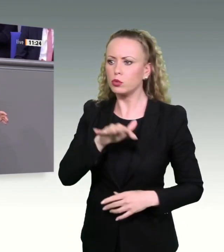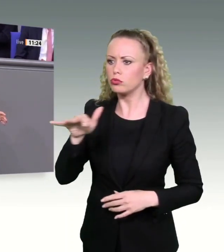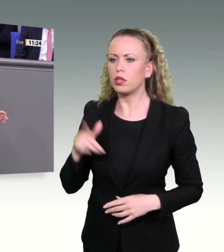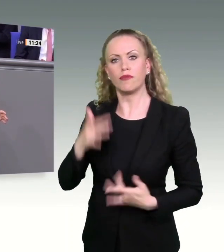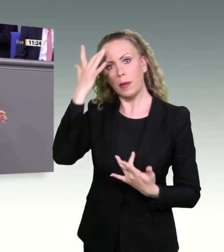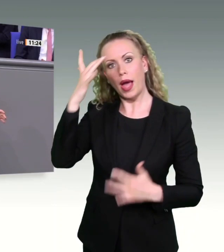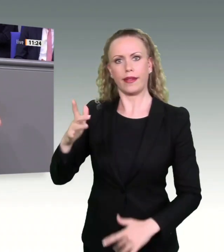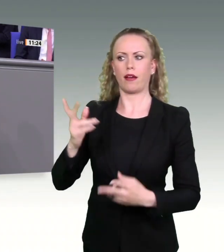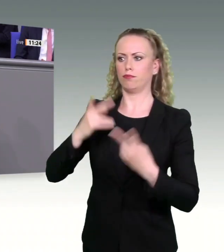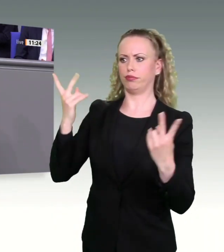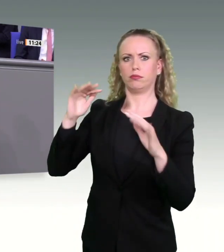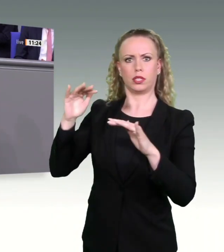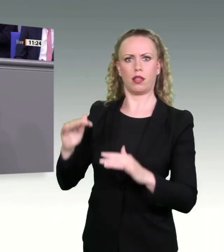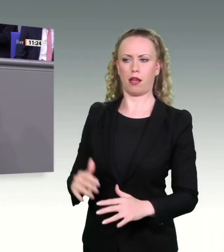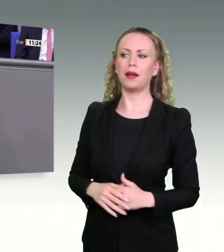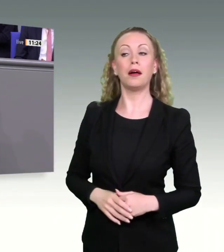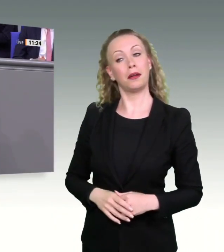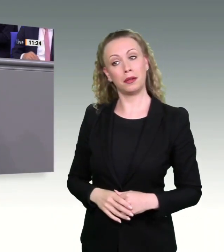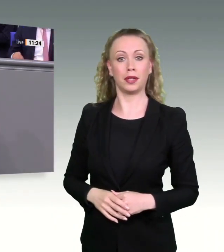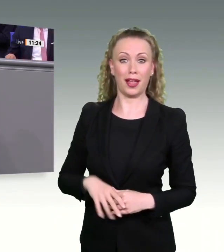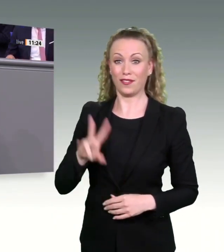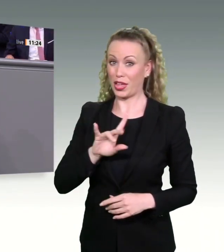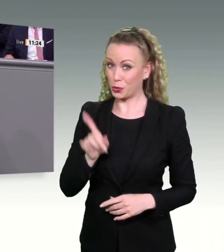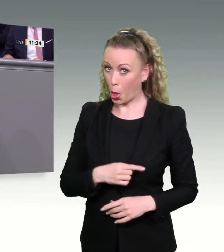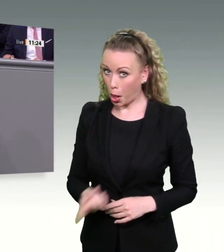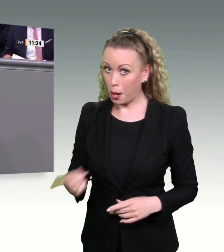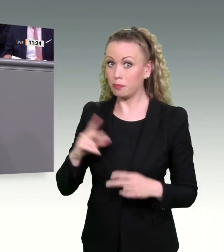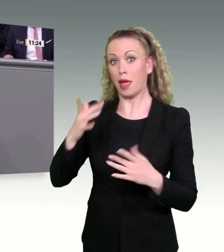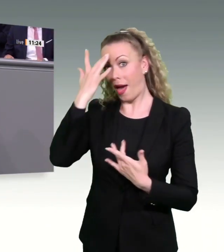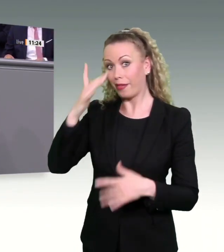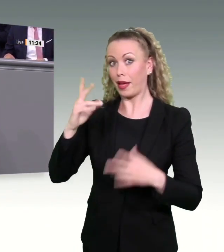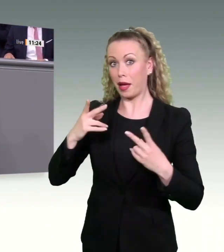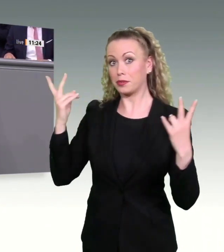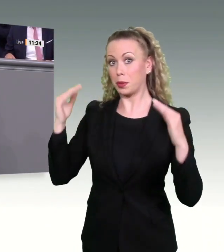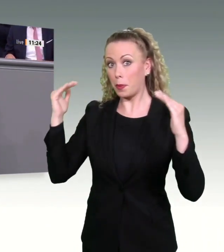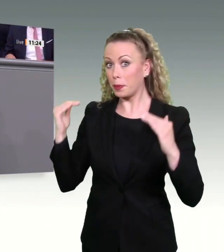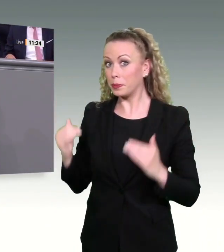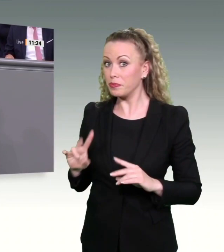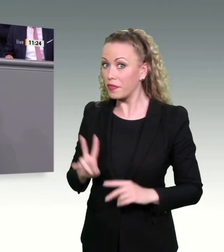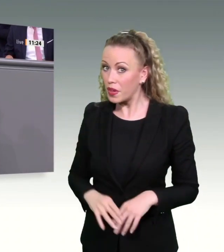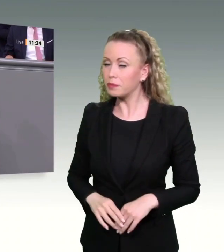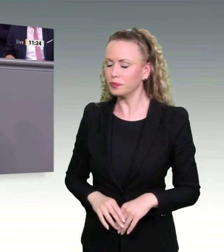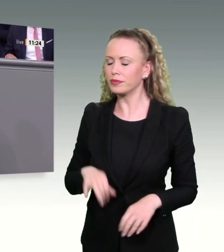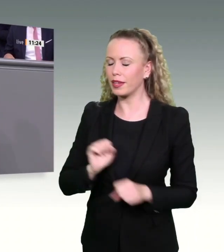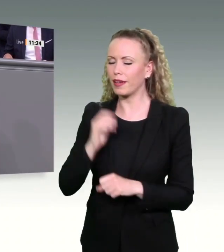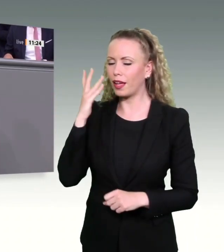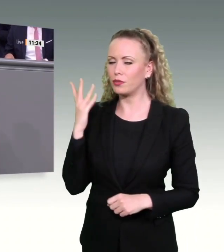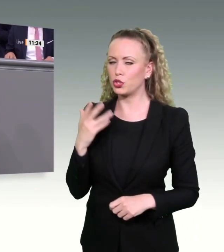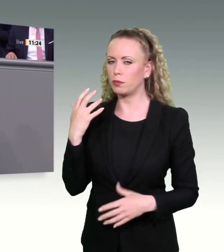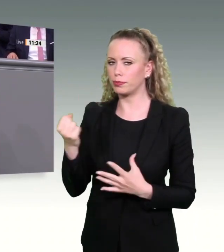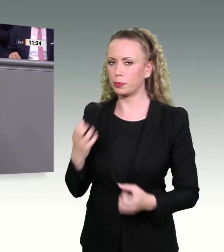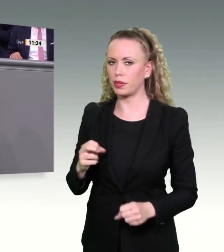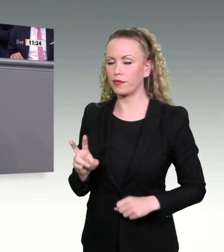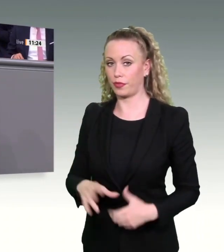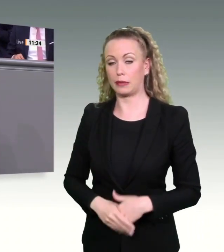Höre, höre! Welche Verbände das wohl sein können, können wir uns alle vorstellen. Das etikettieren Sie in Ihrem Antrag als